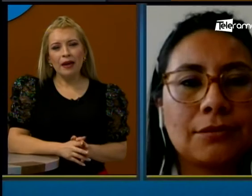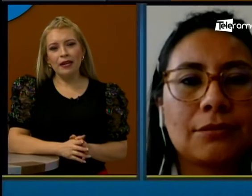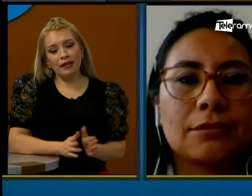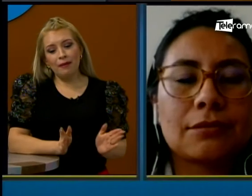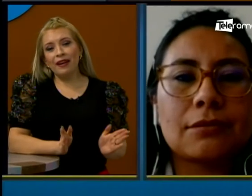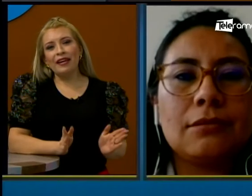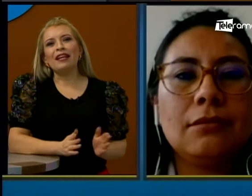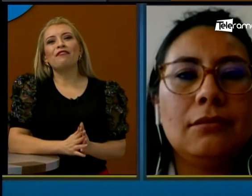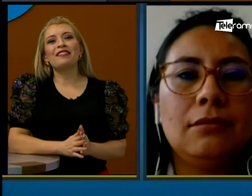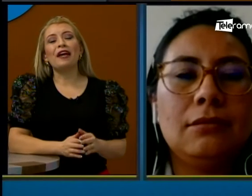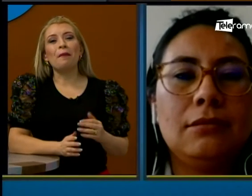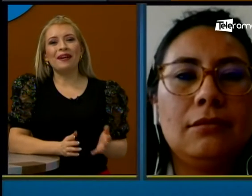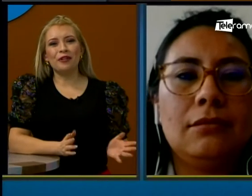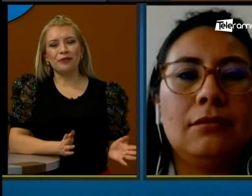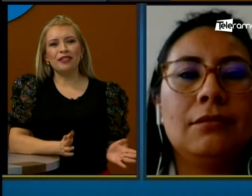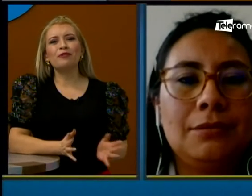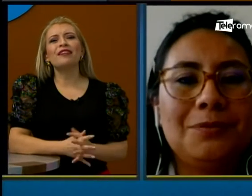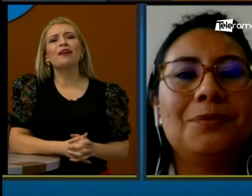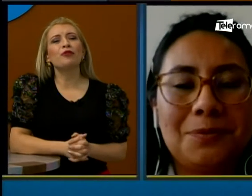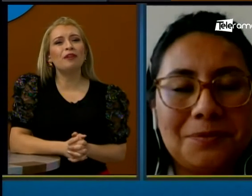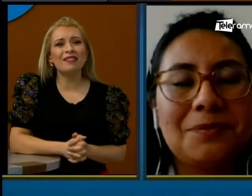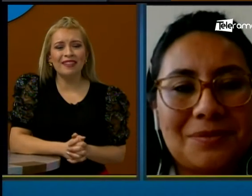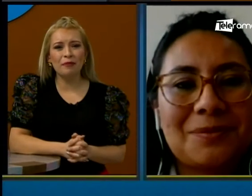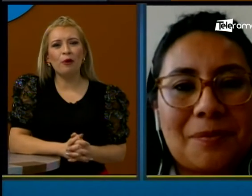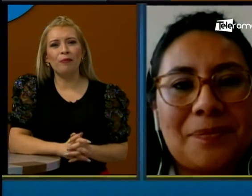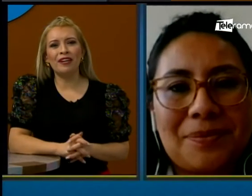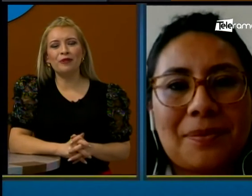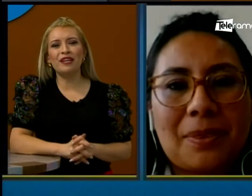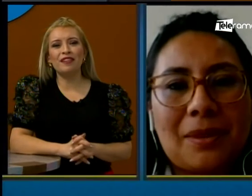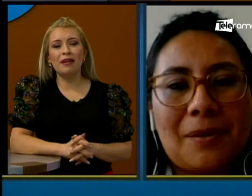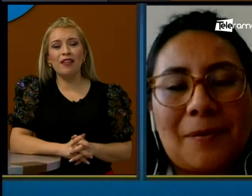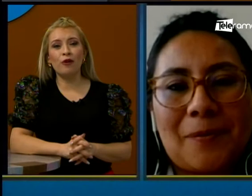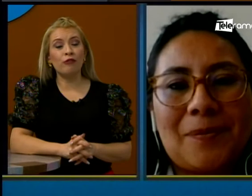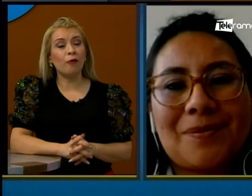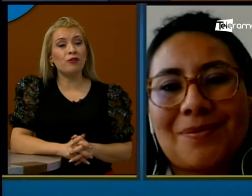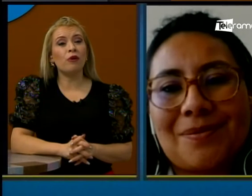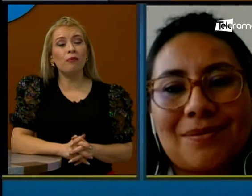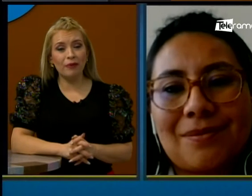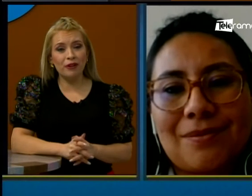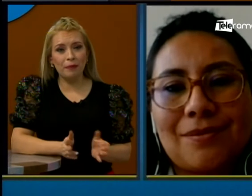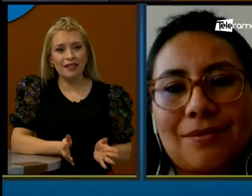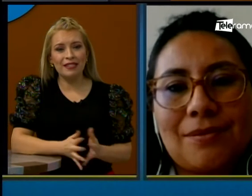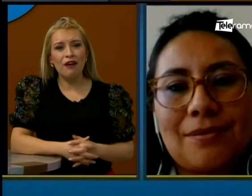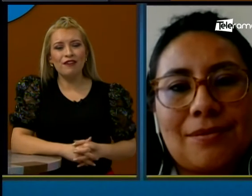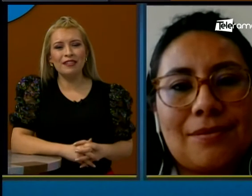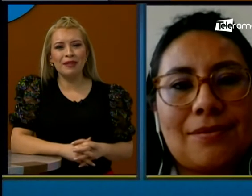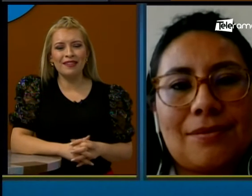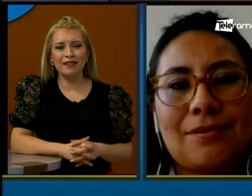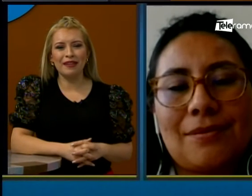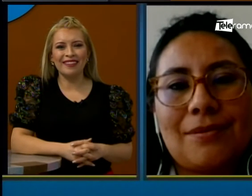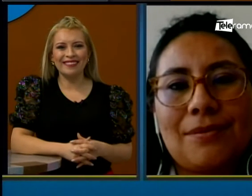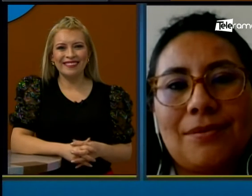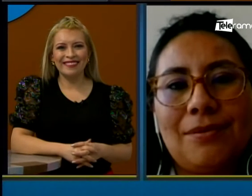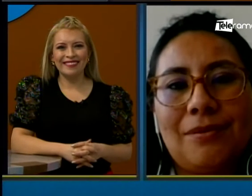y llevar la fiesta en paz, como decimos. Tatiana, muchísimas gracias por acompañarnos esta mañana con información muy valiosa para estas festividades